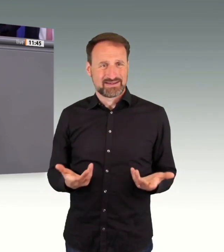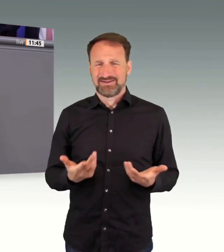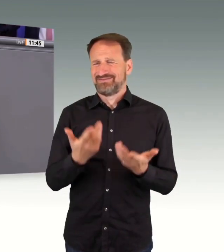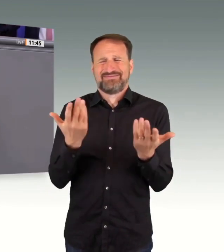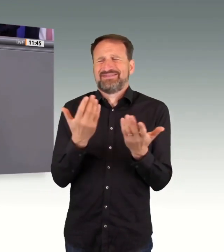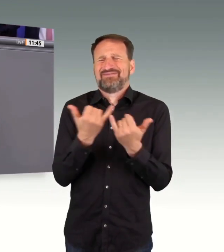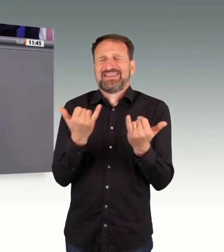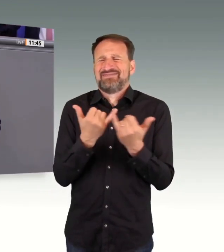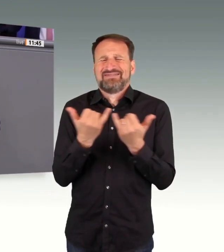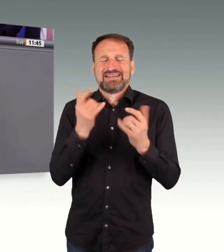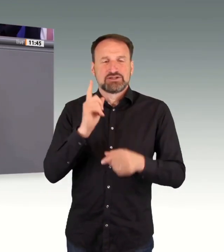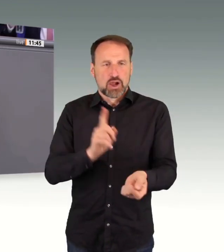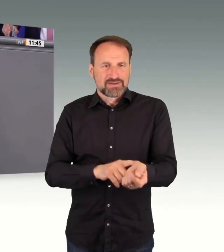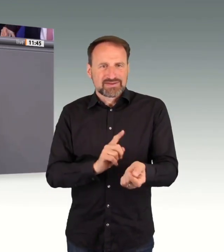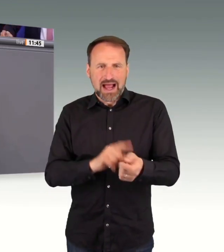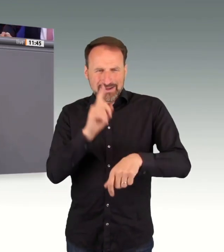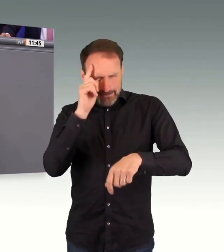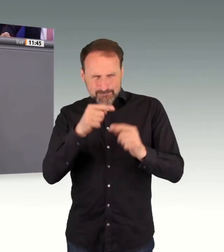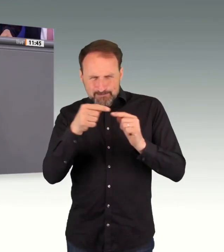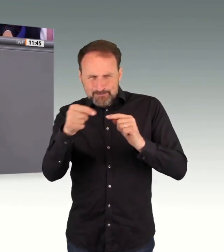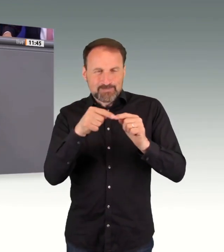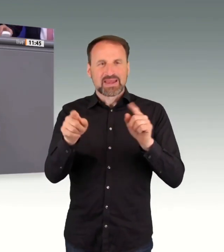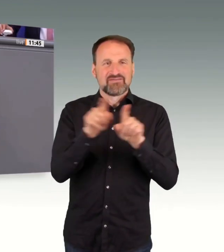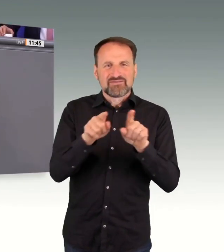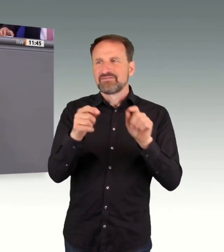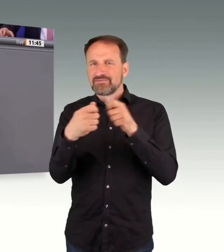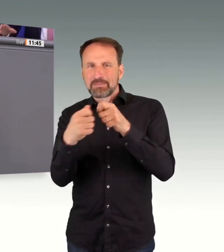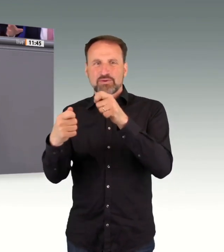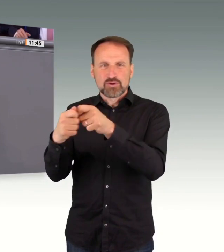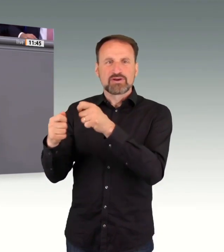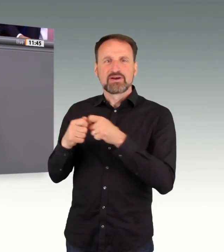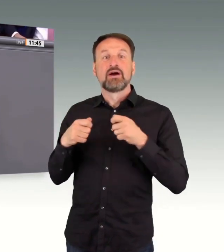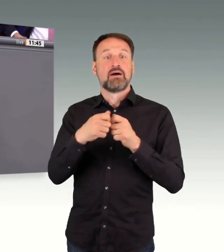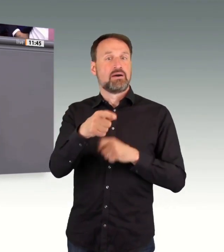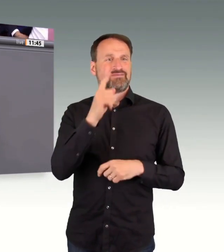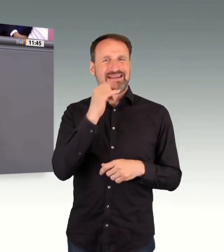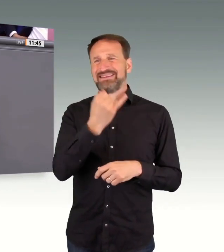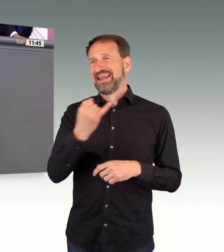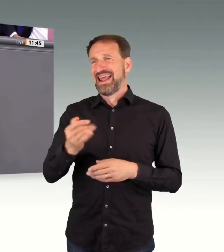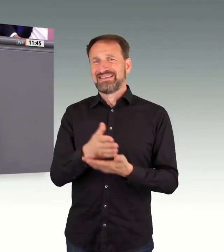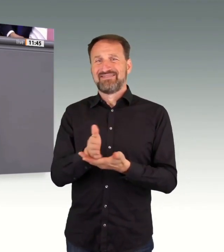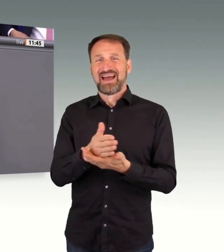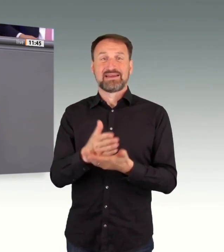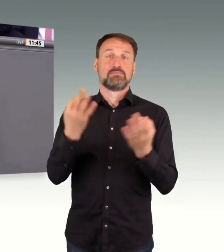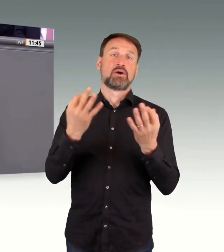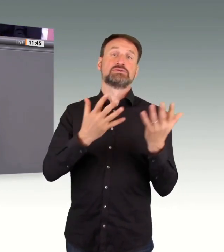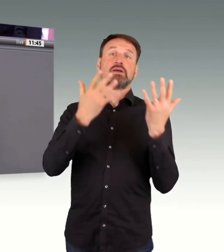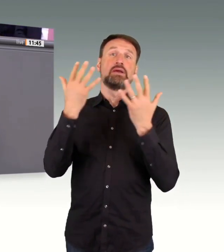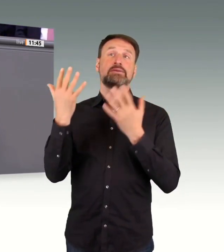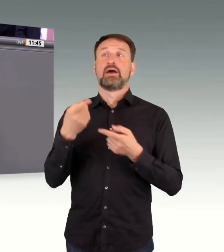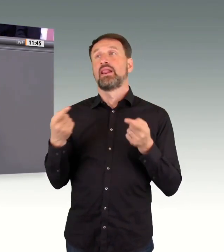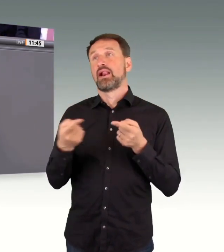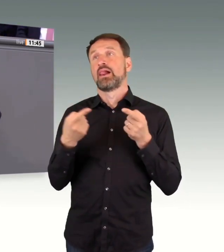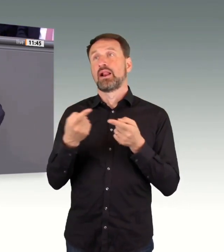Taktverbindungen geschaffen werden, wenn ich für jede Weiche zehn Jahre brauche? Und das hat natürlich